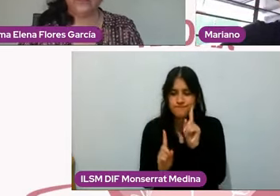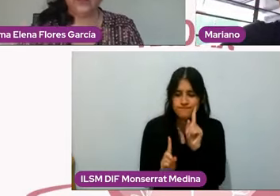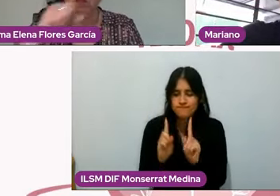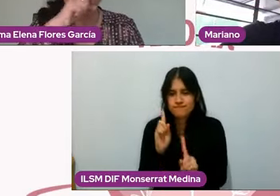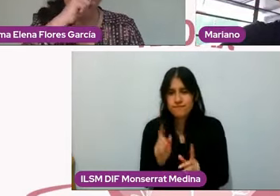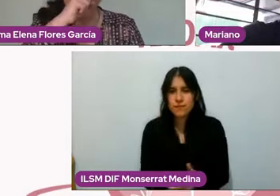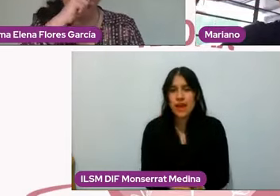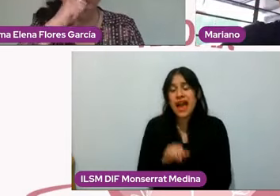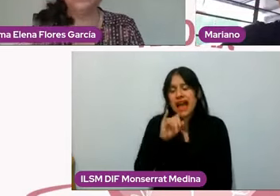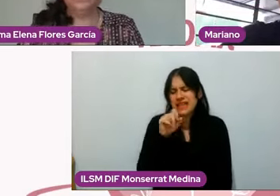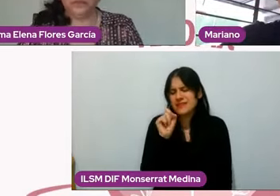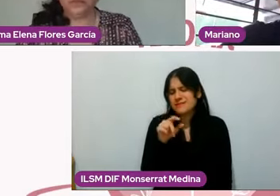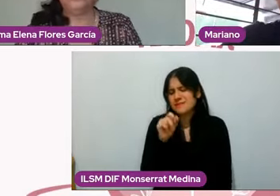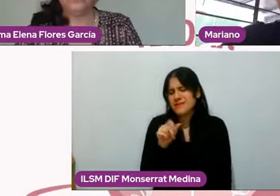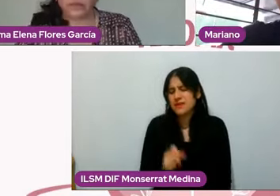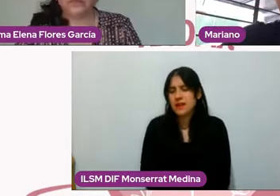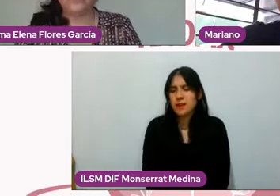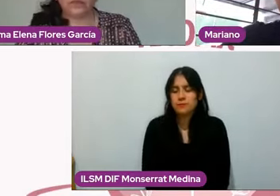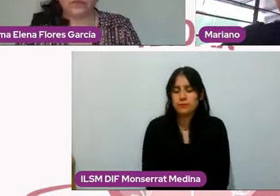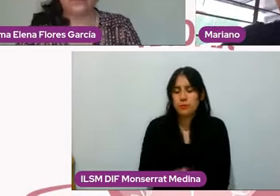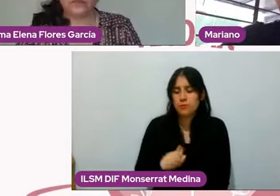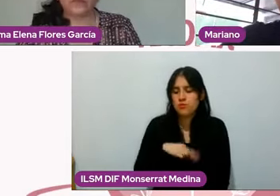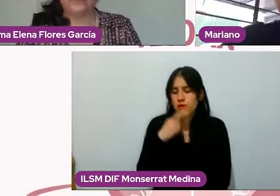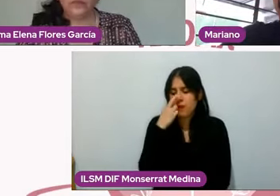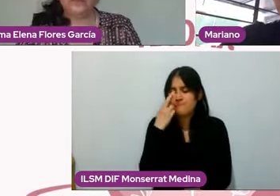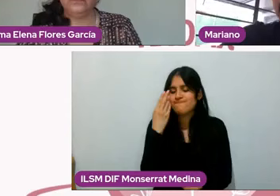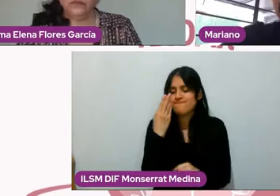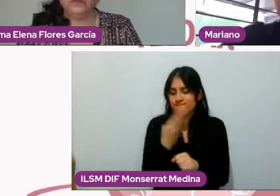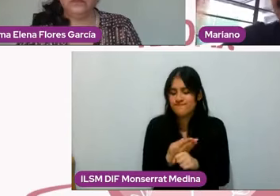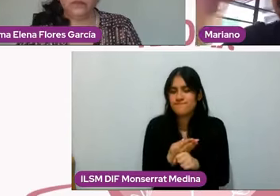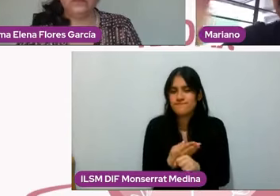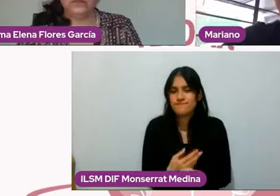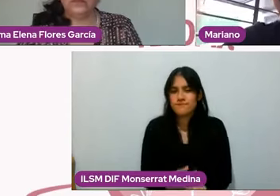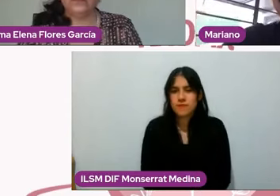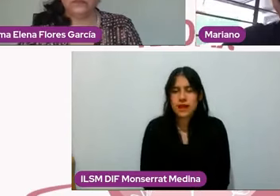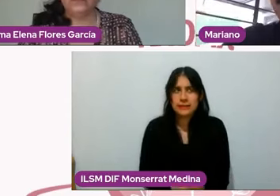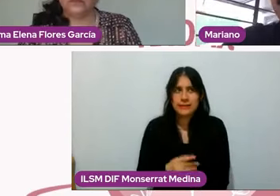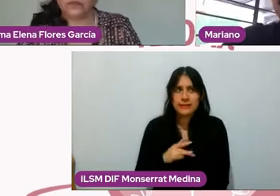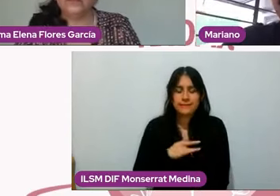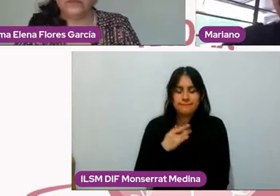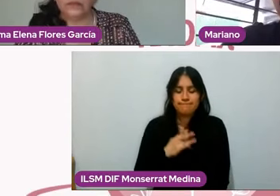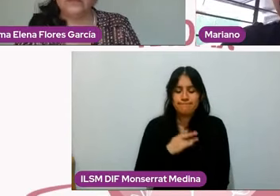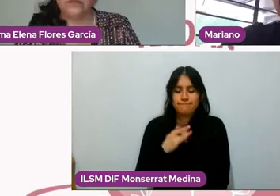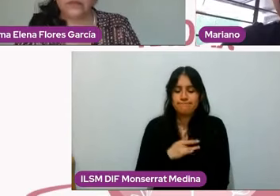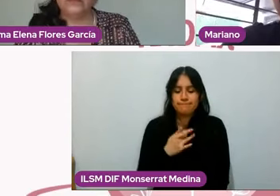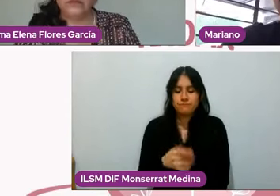se nos puede olvidar que dentro de la responsabilidad afectiva uno de los puntos estelares